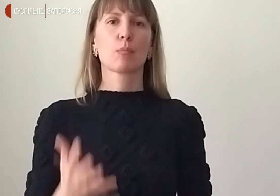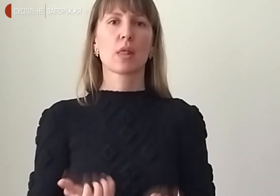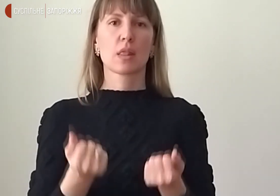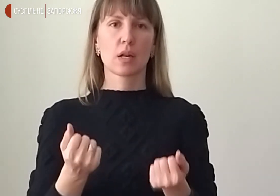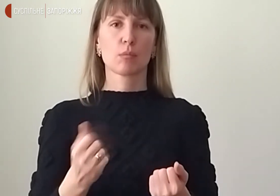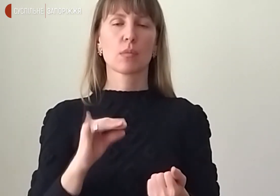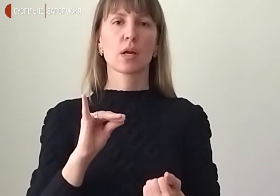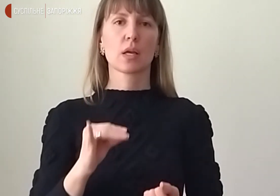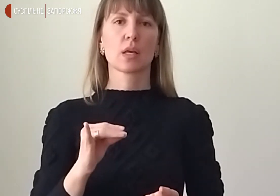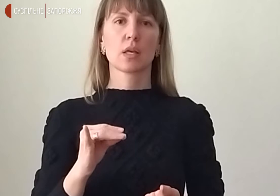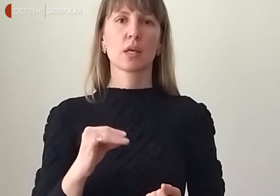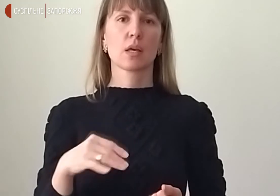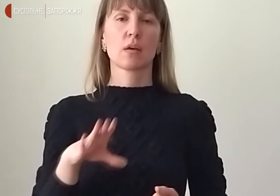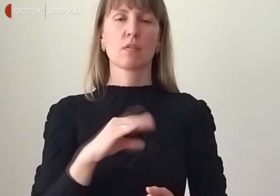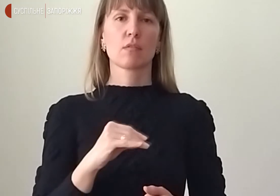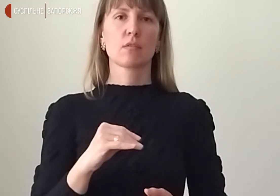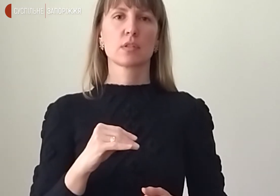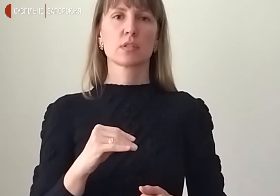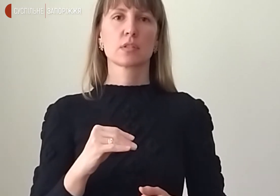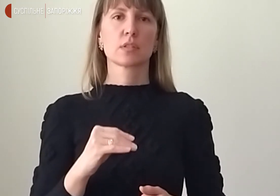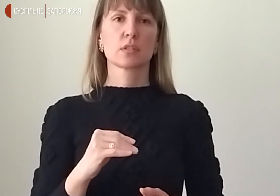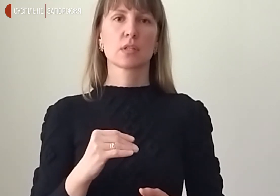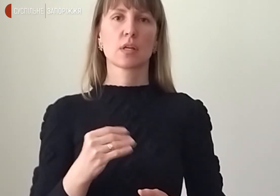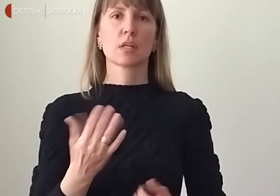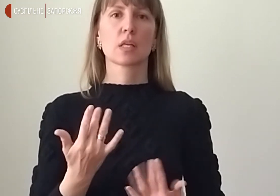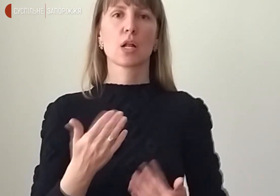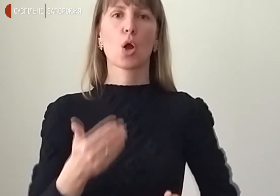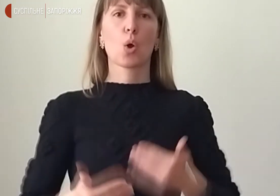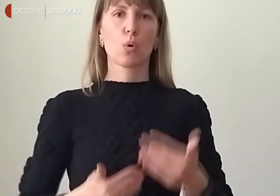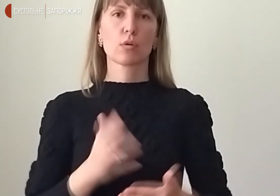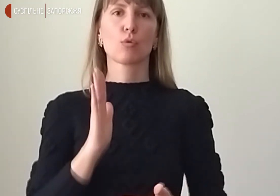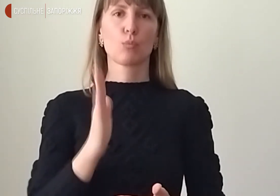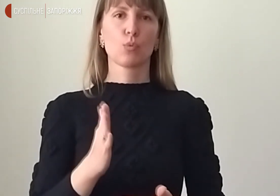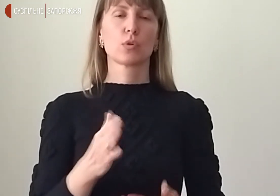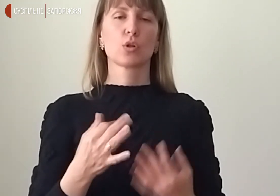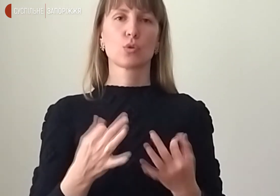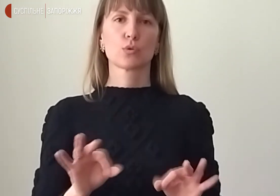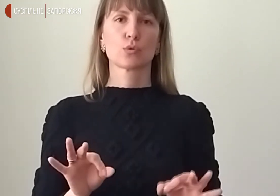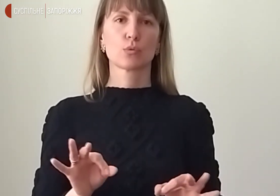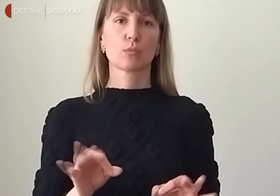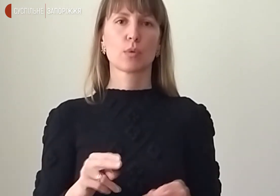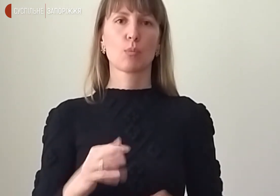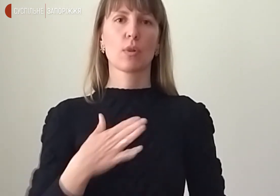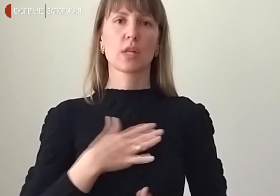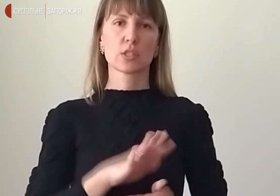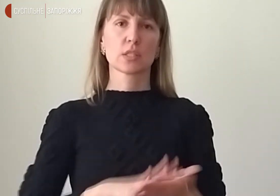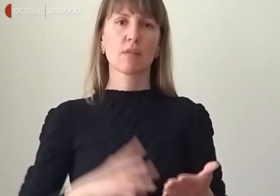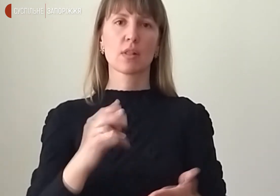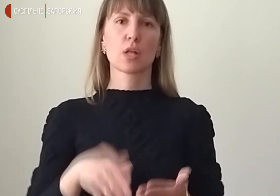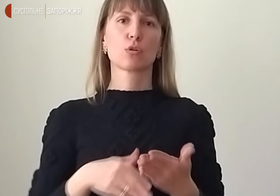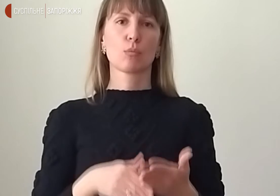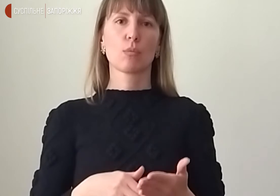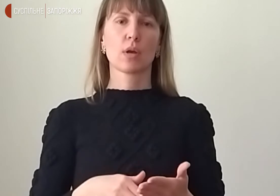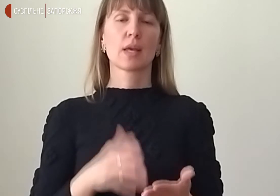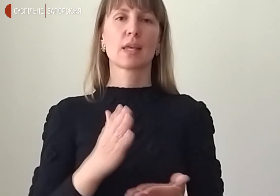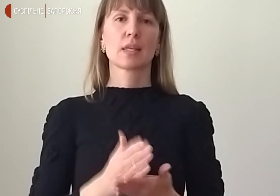І, в принципі, все там кілька кроків одразу вже бути і доступна подача заявки на допомогу. Є визначений перерік